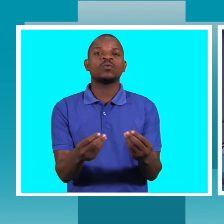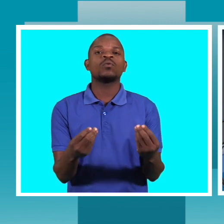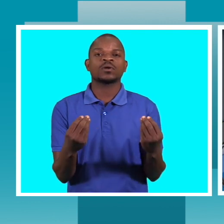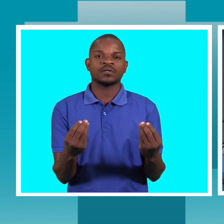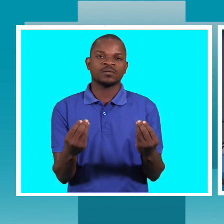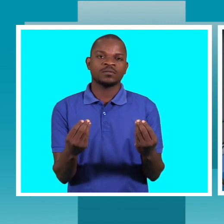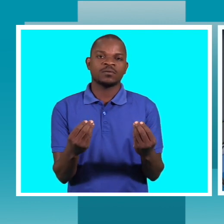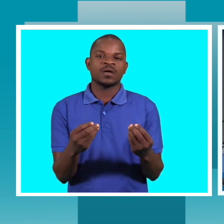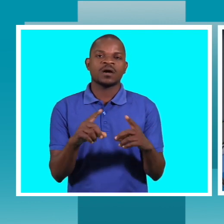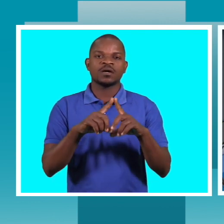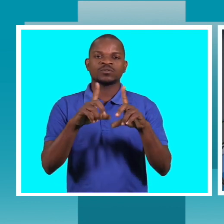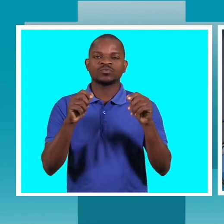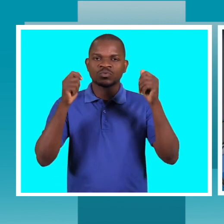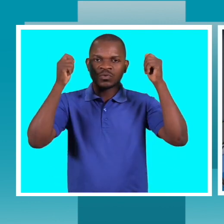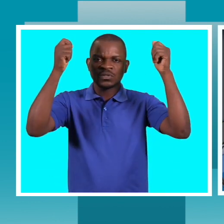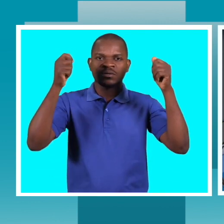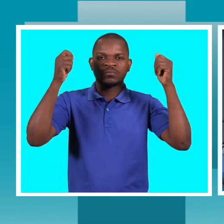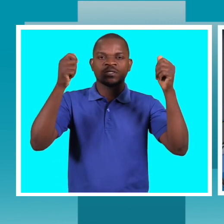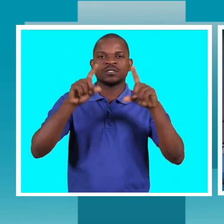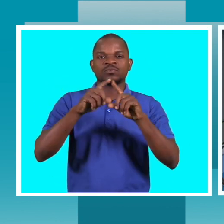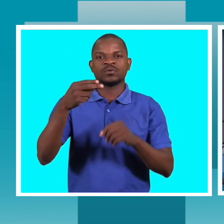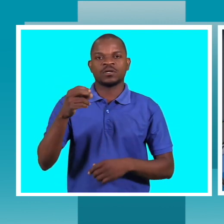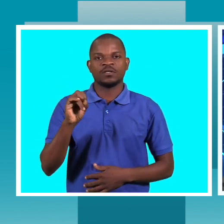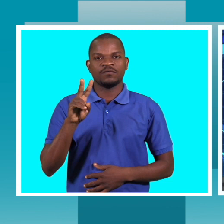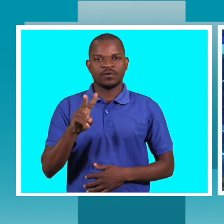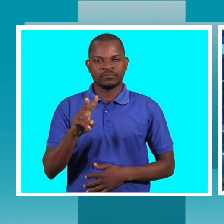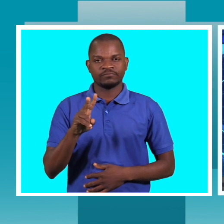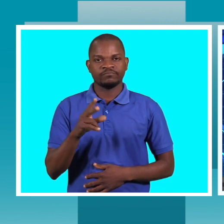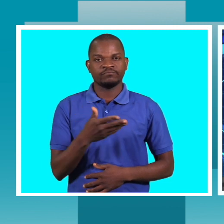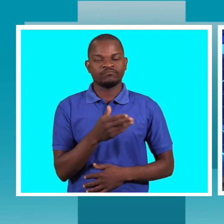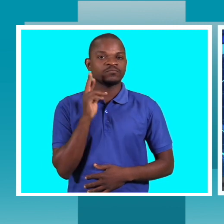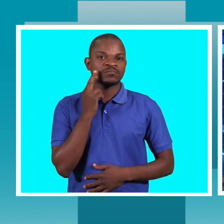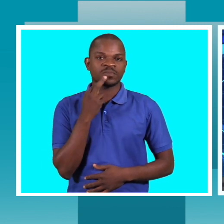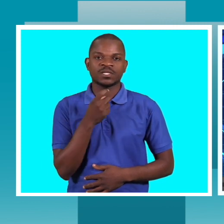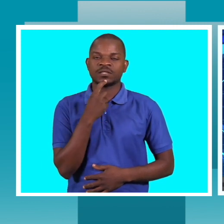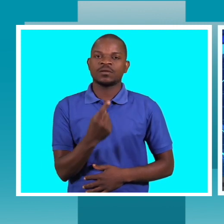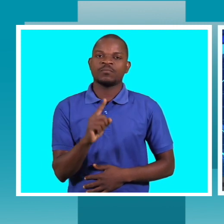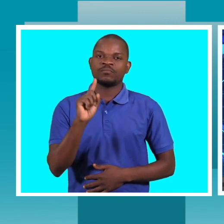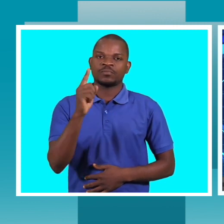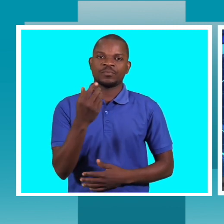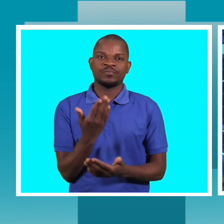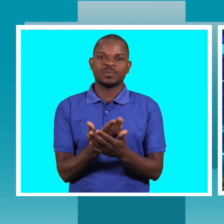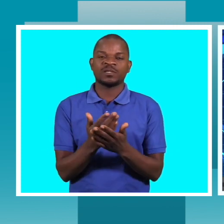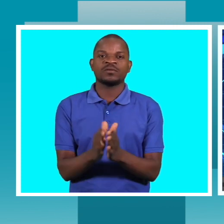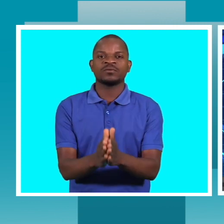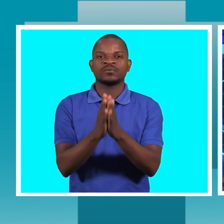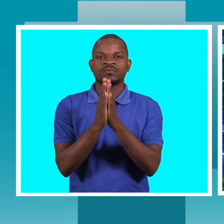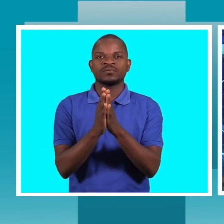relação à campanha mesmo para o HIV-sida? Agradecer à TV Surdo por este convite.